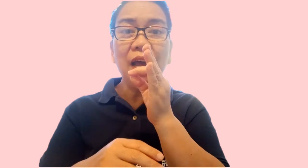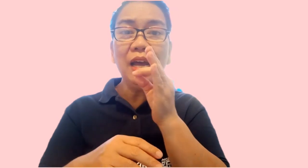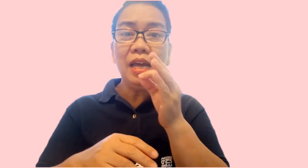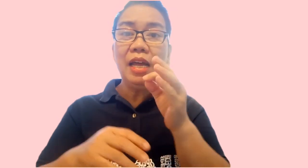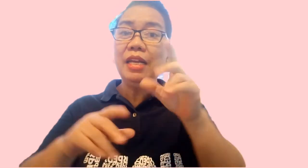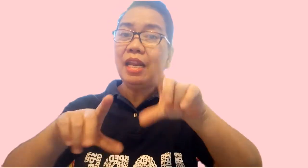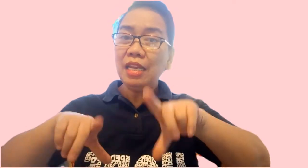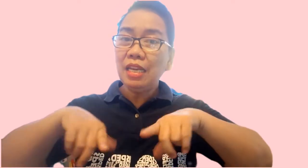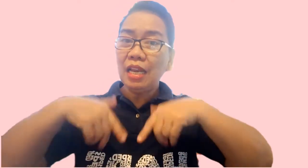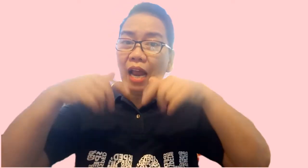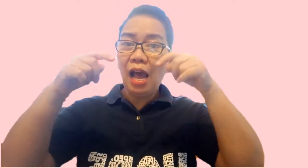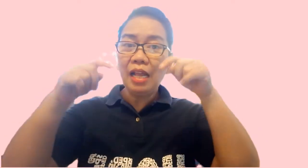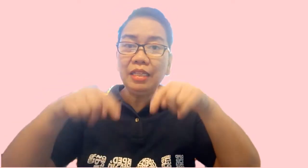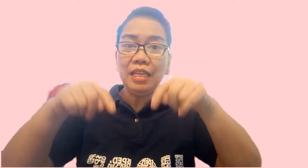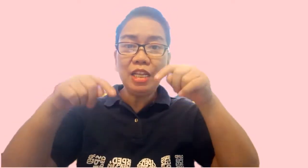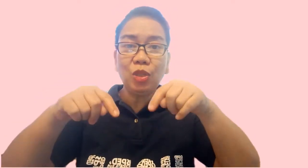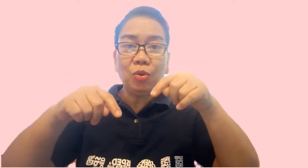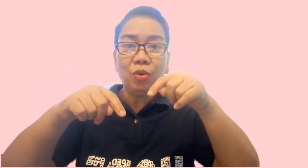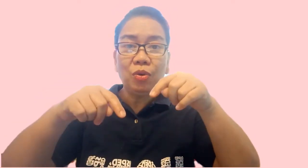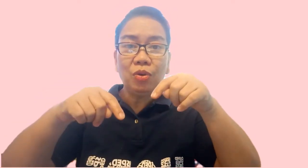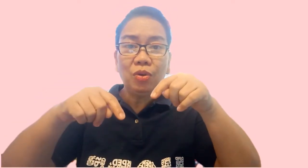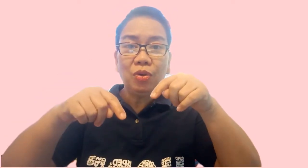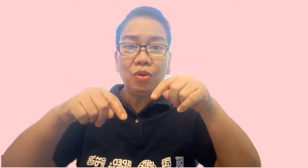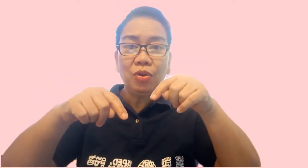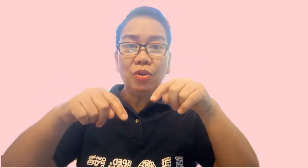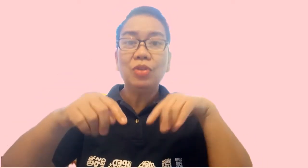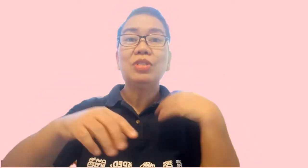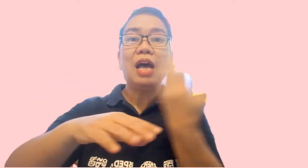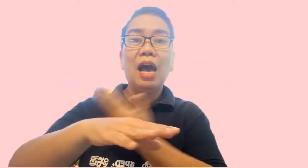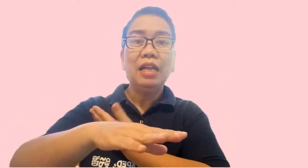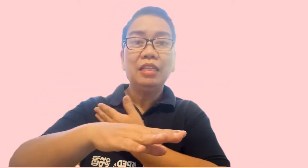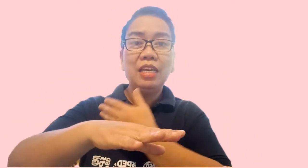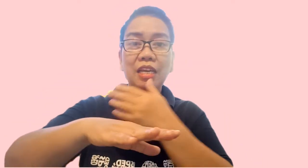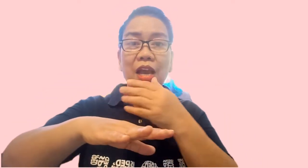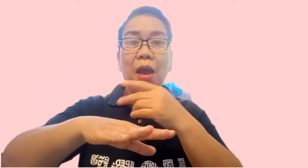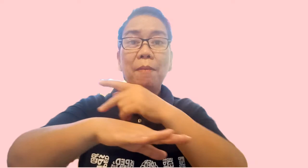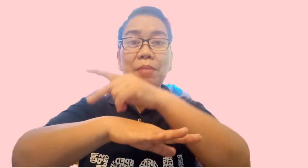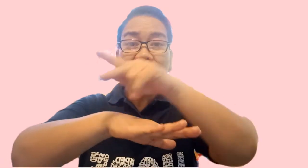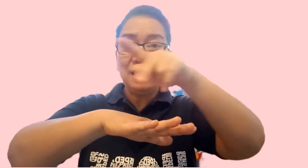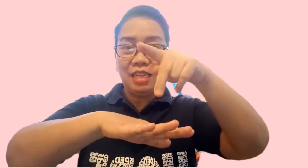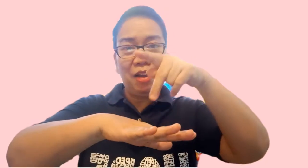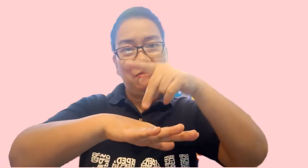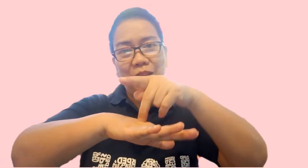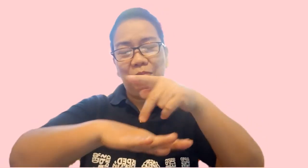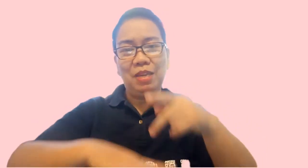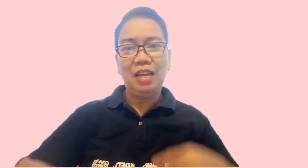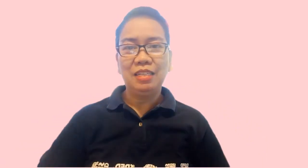naninirahan dito sa ating bansang Pilipinas.